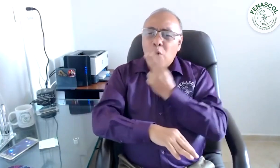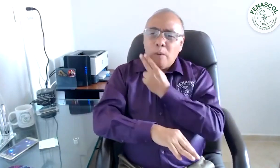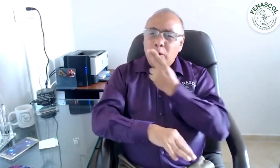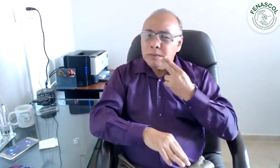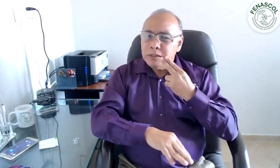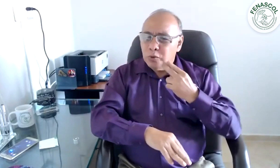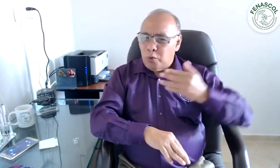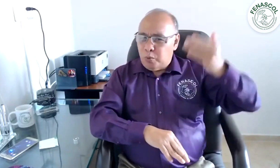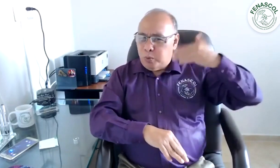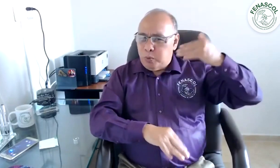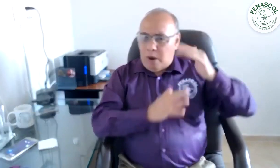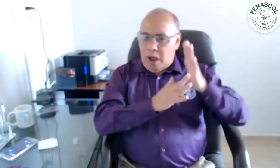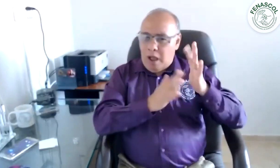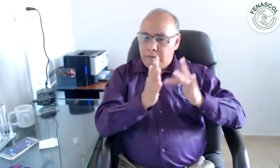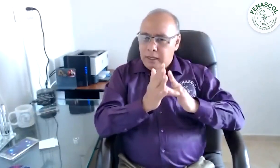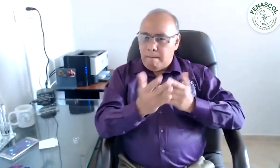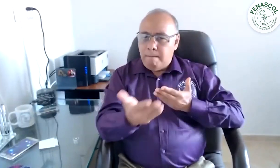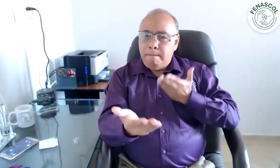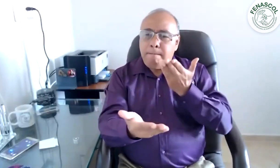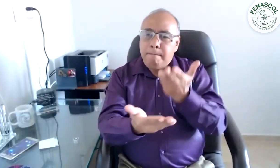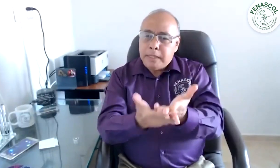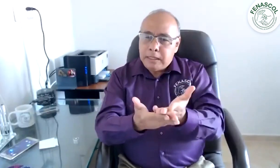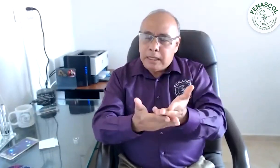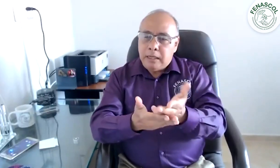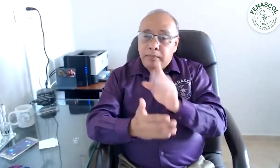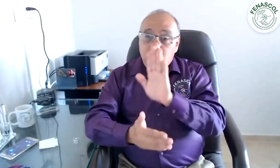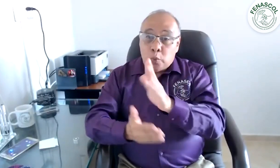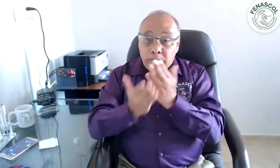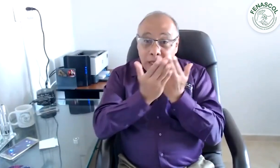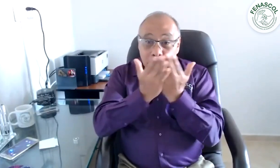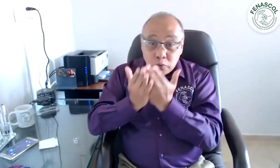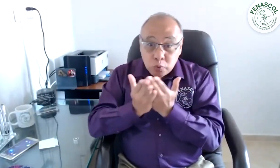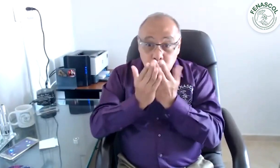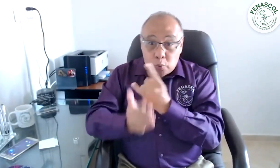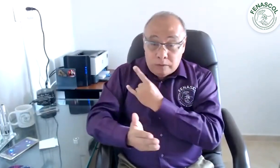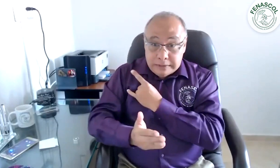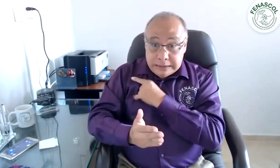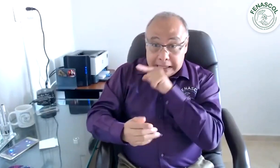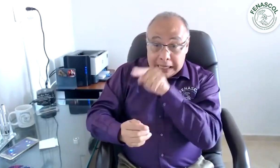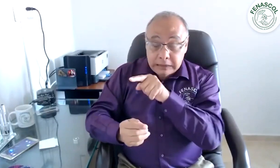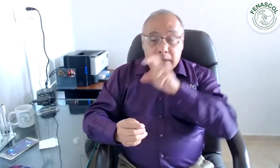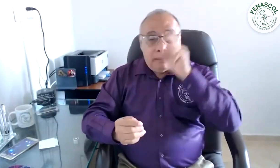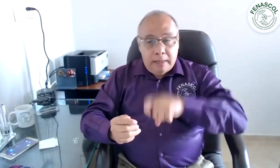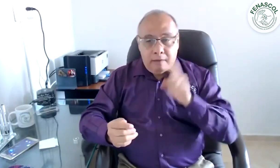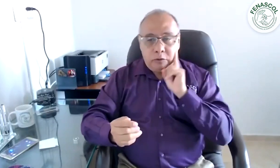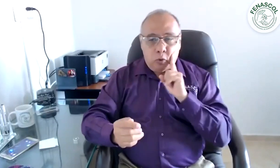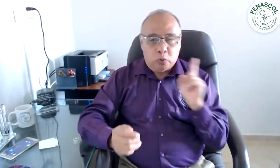En los compromisos adquiridos en abril sobre los estudios que llevarían a cabo con las universidades, se